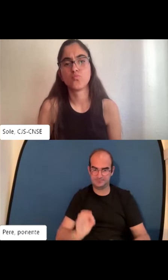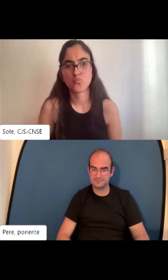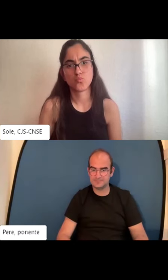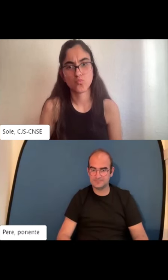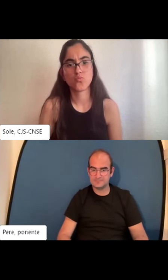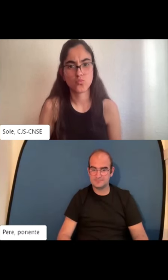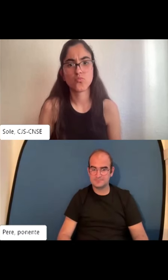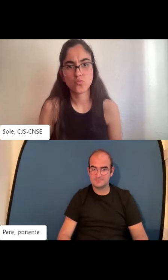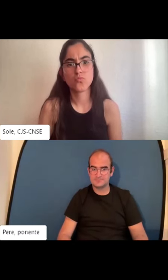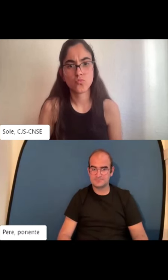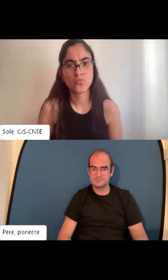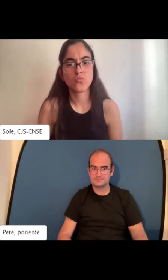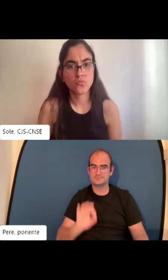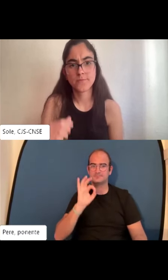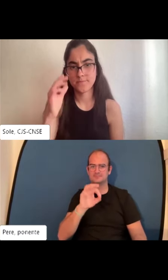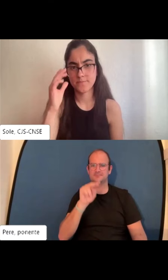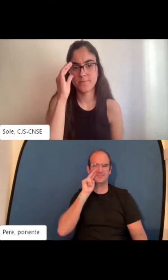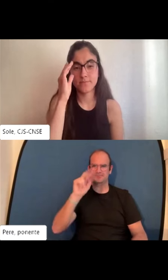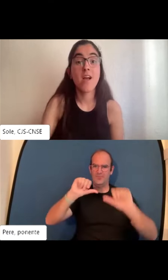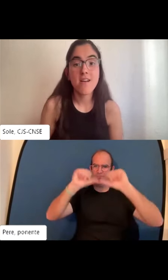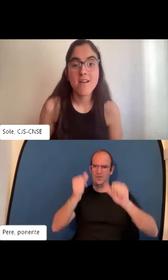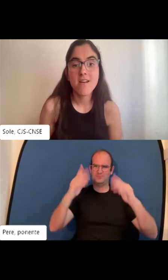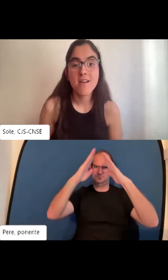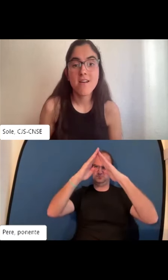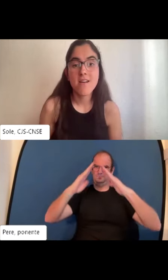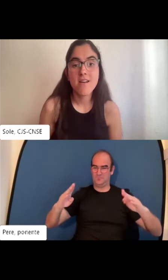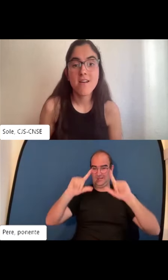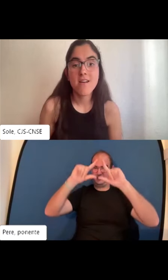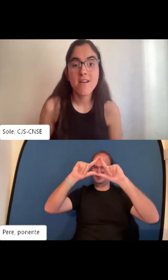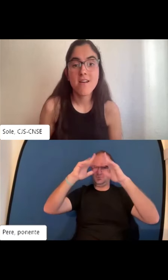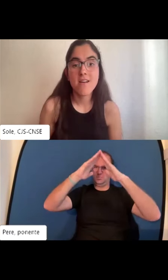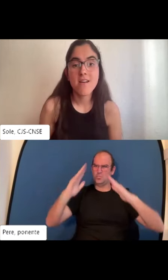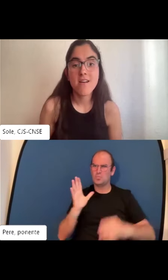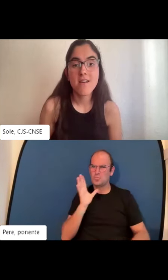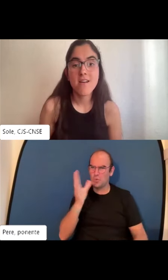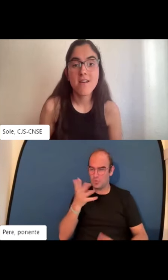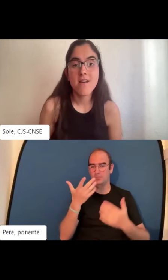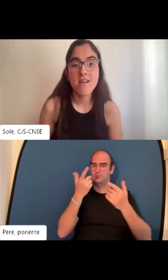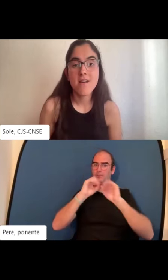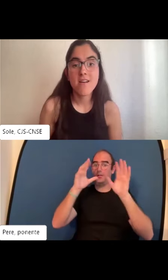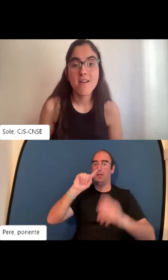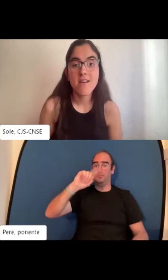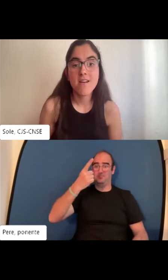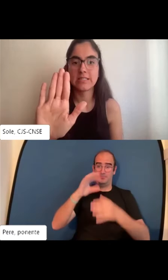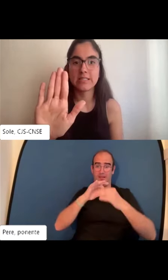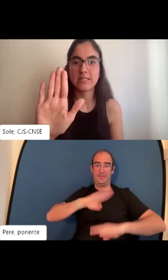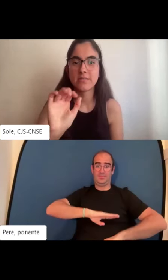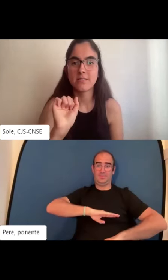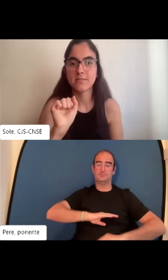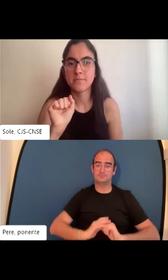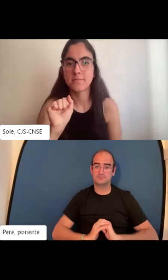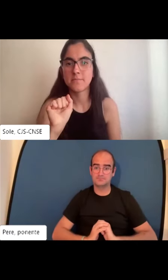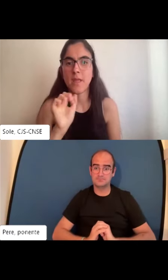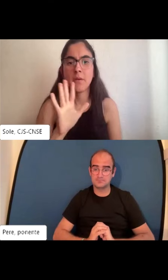Vamos a pasar a la siguiente diapositiva para profundizar un poquito en esto. ¿Vale? Veis que aquí hay una pirámide y pensaréis, ¿de